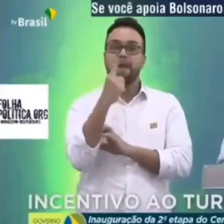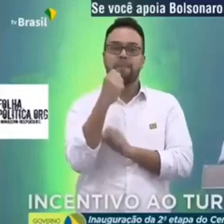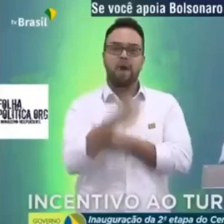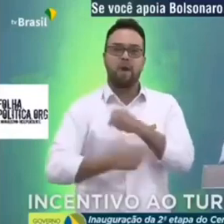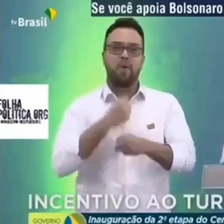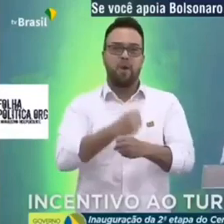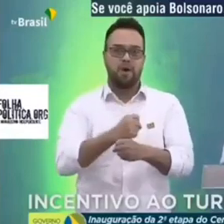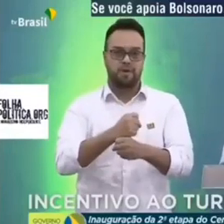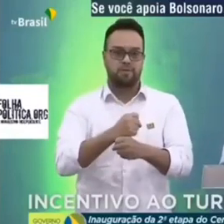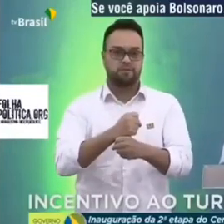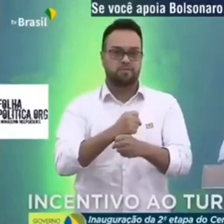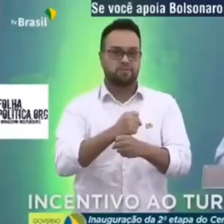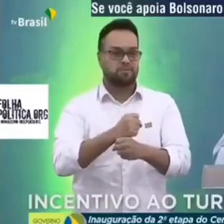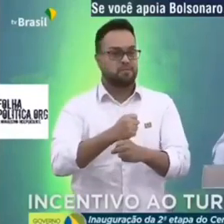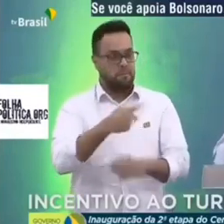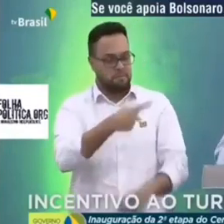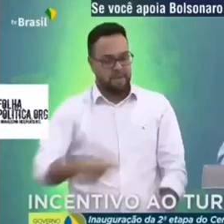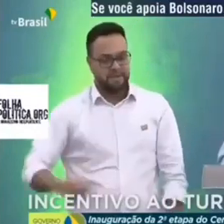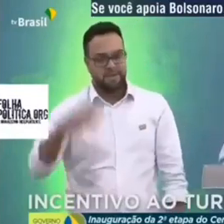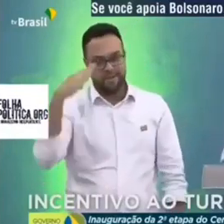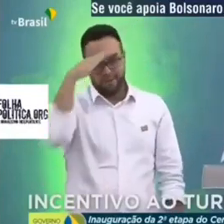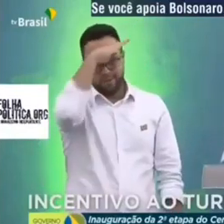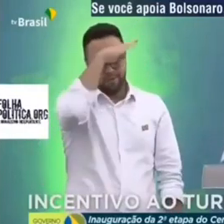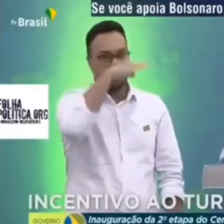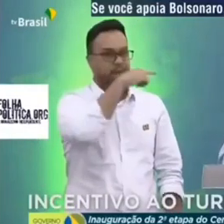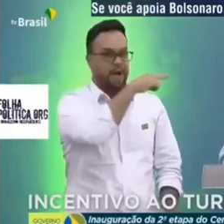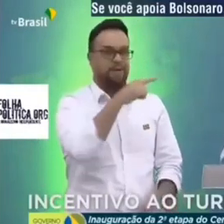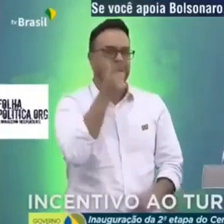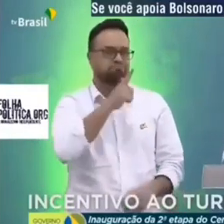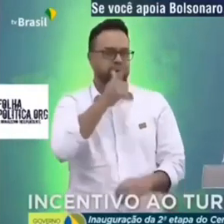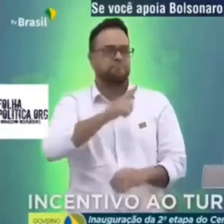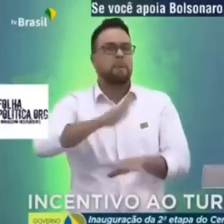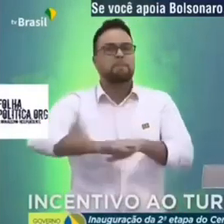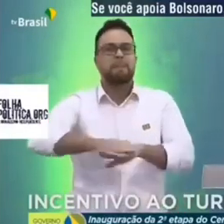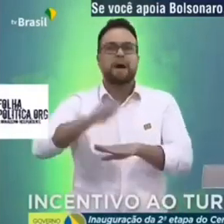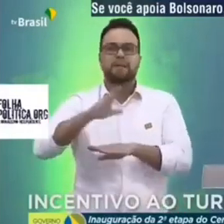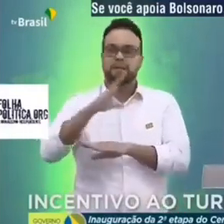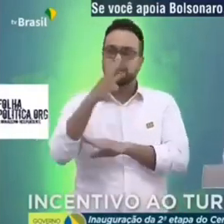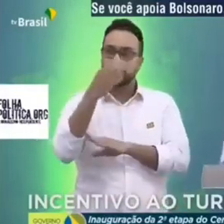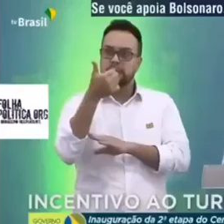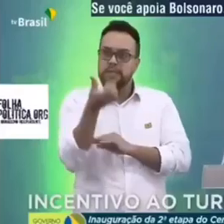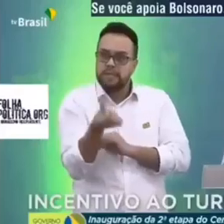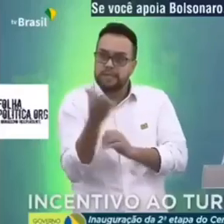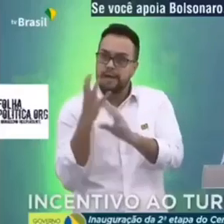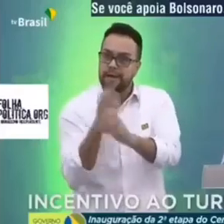do presidente Bolsonaro foi mais lucro que nos 16 anos